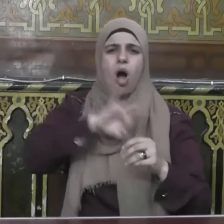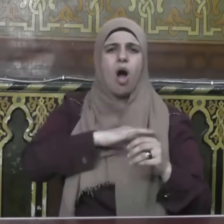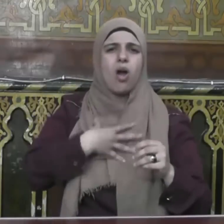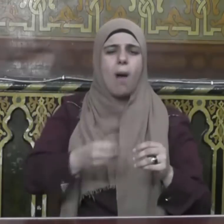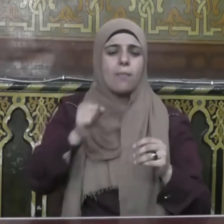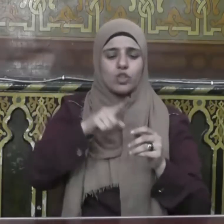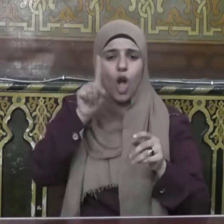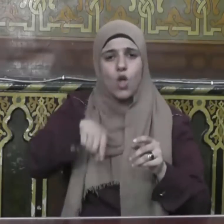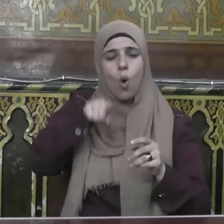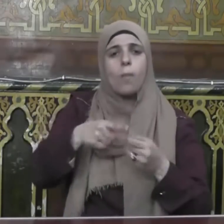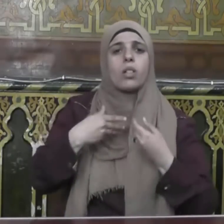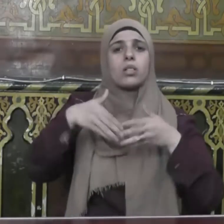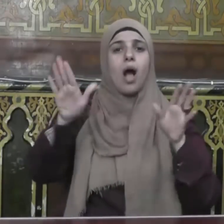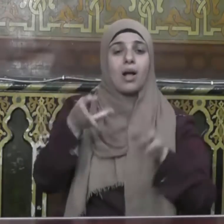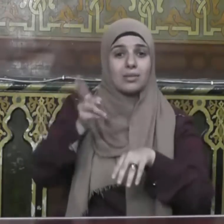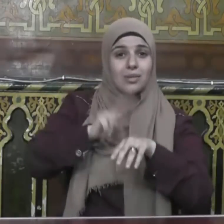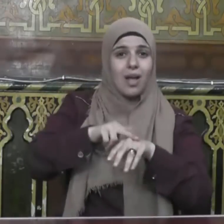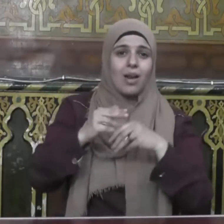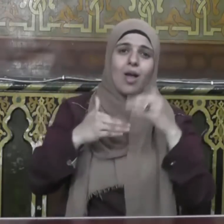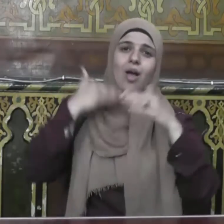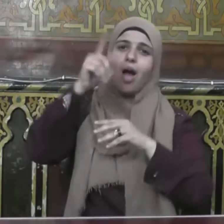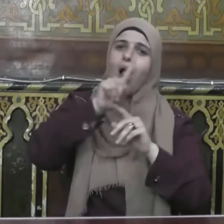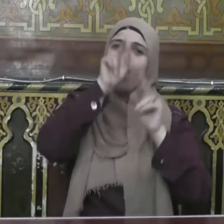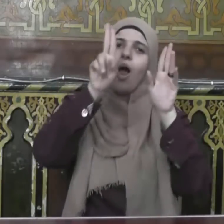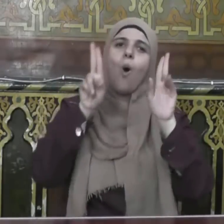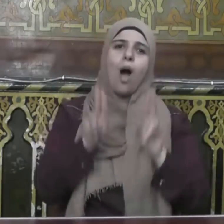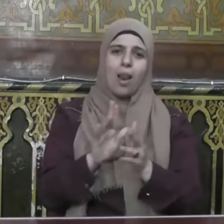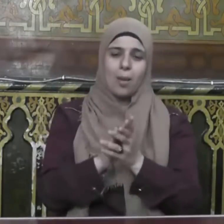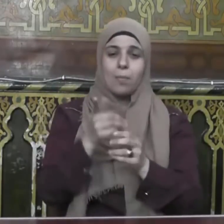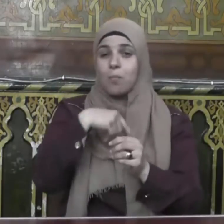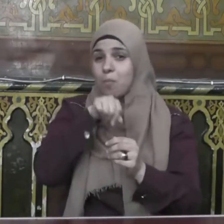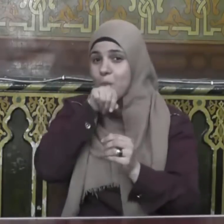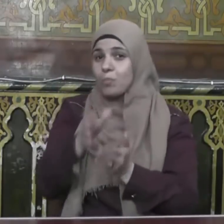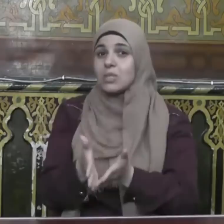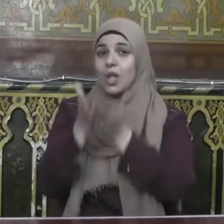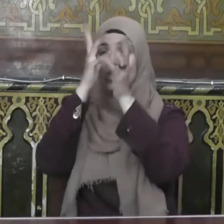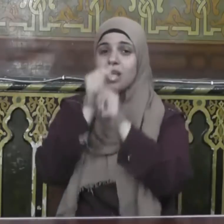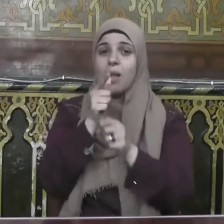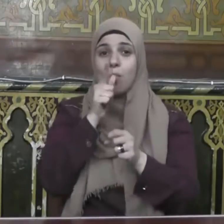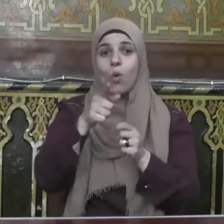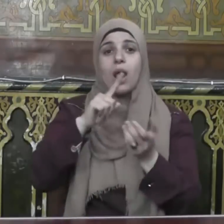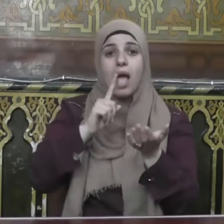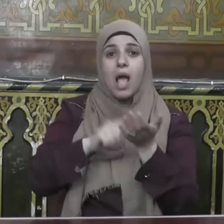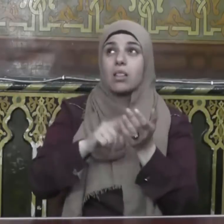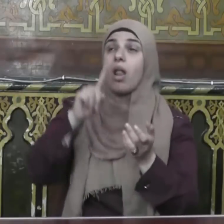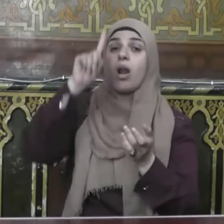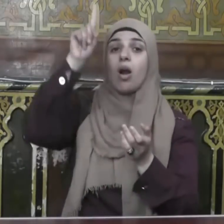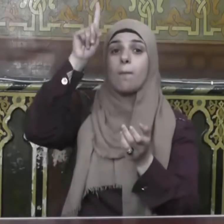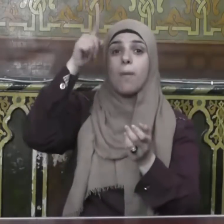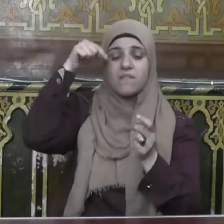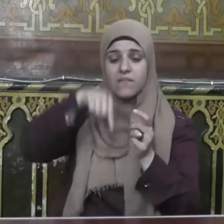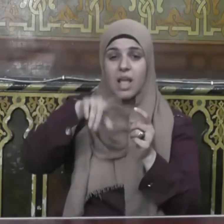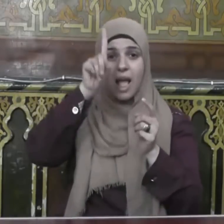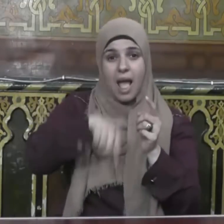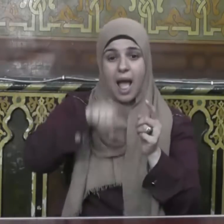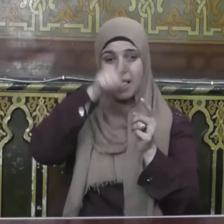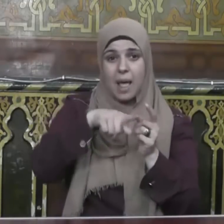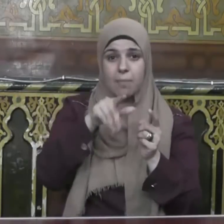الأيام المباركة يقول نبينا صلى الله عليه وسلم إن لربكم في أيام دهركم نفحات